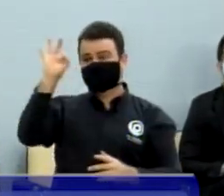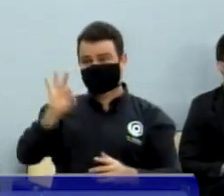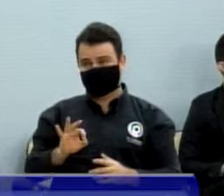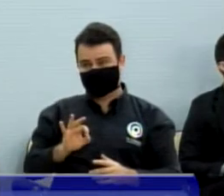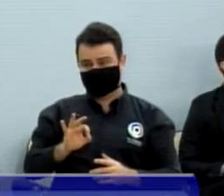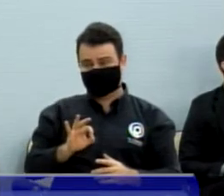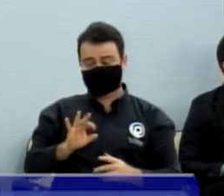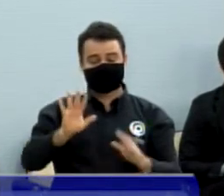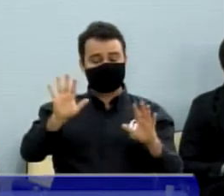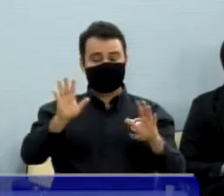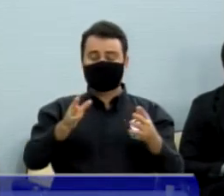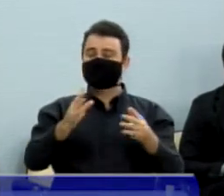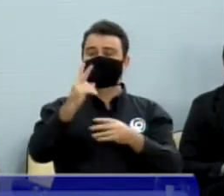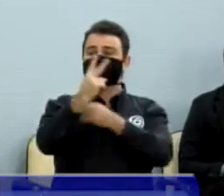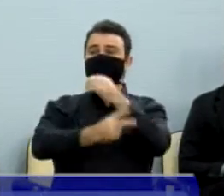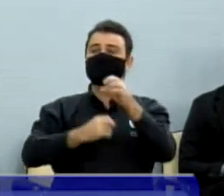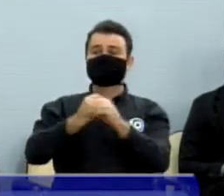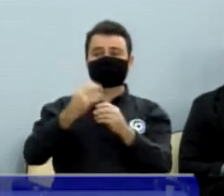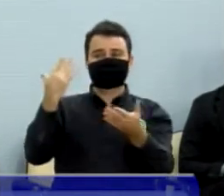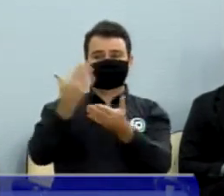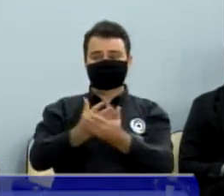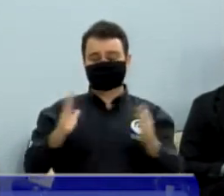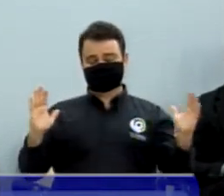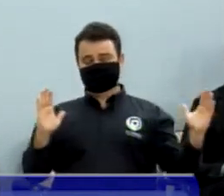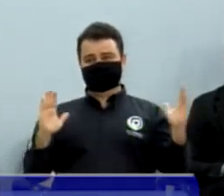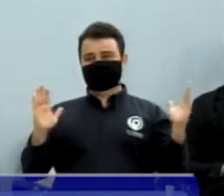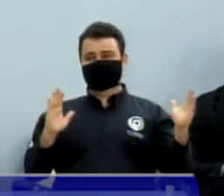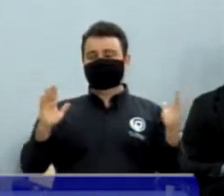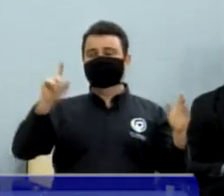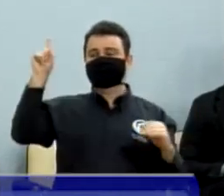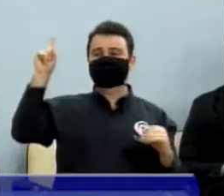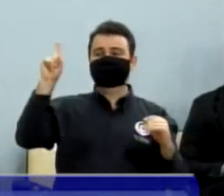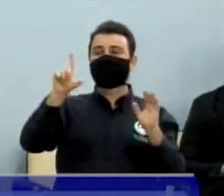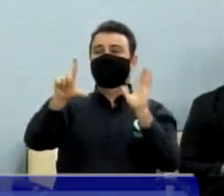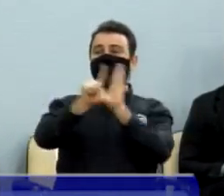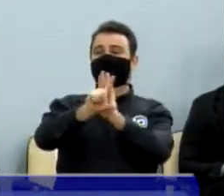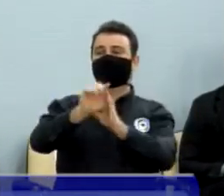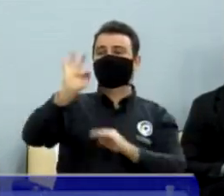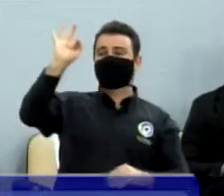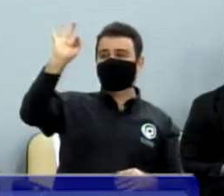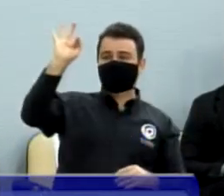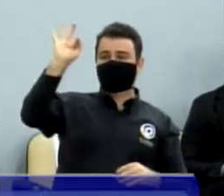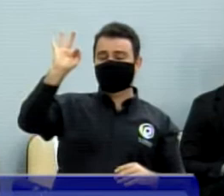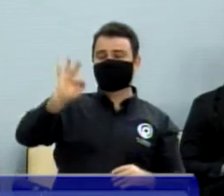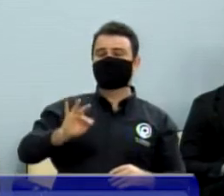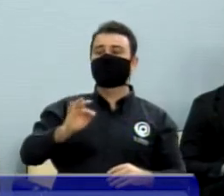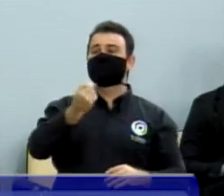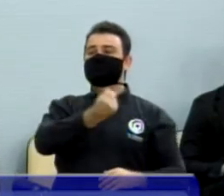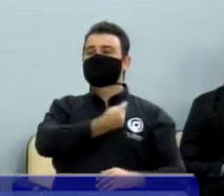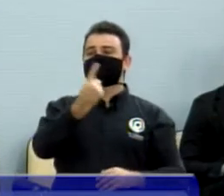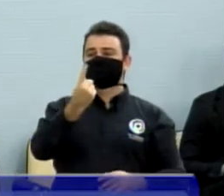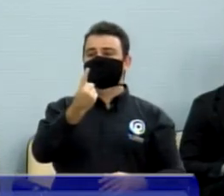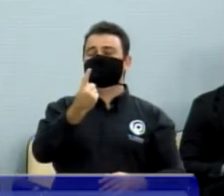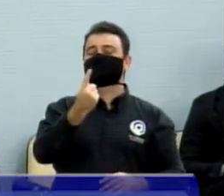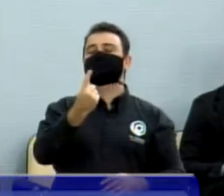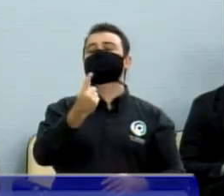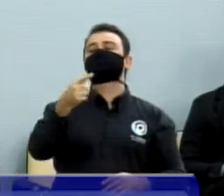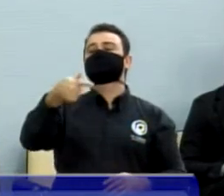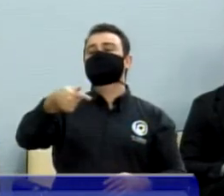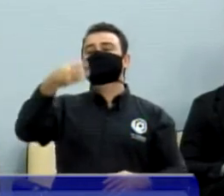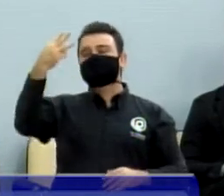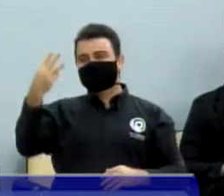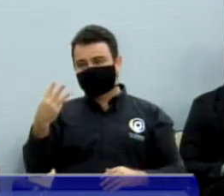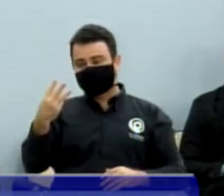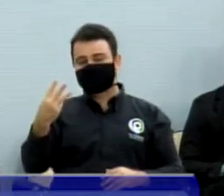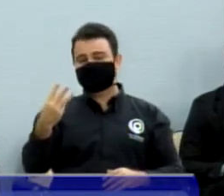Então, isso não justifica esse aumento. O munícipe se sacrificou demais. Agora é a hora do